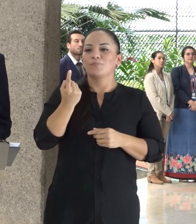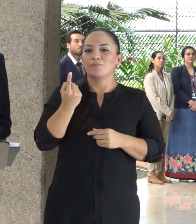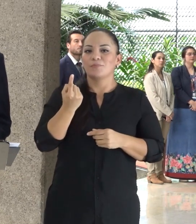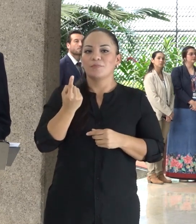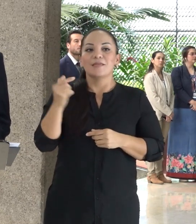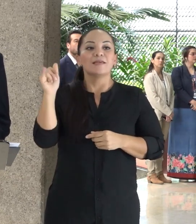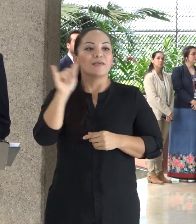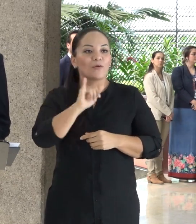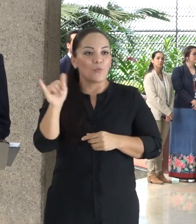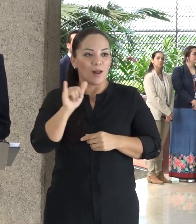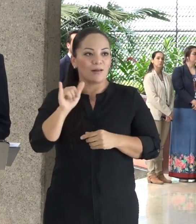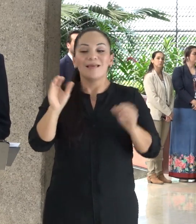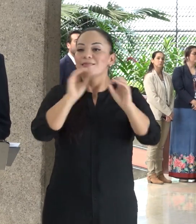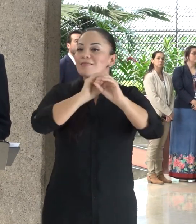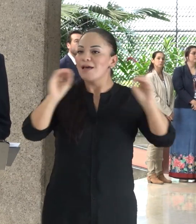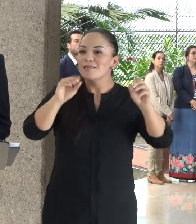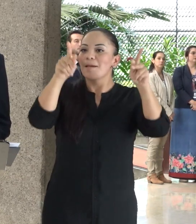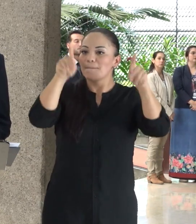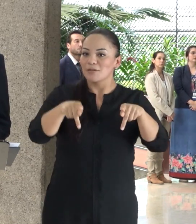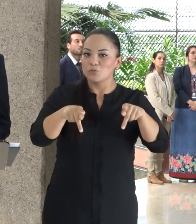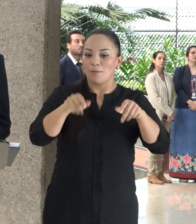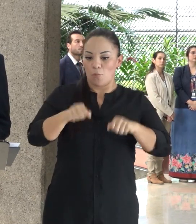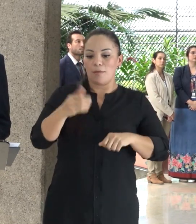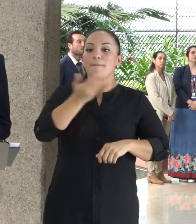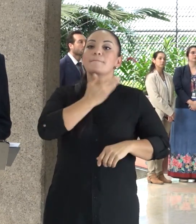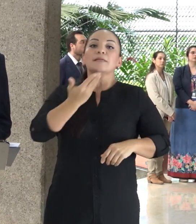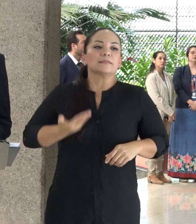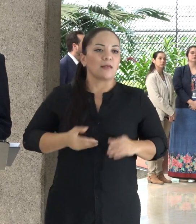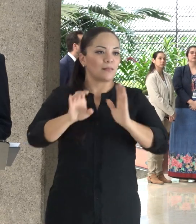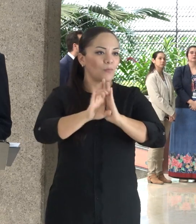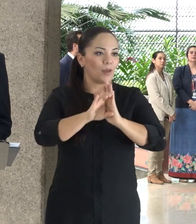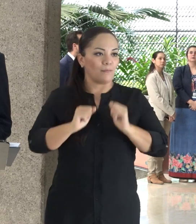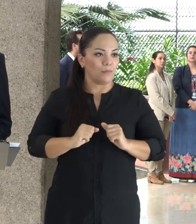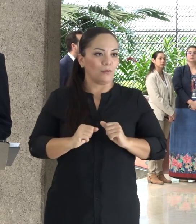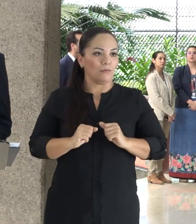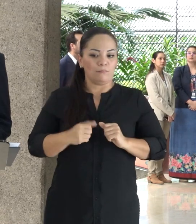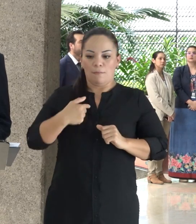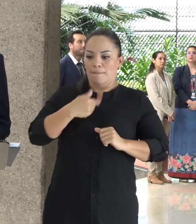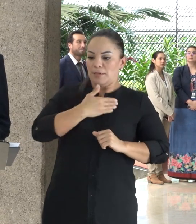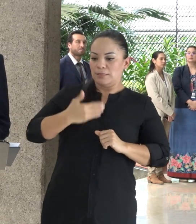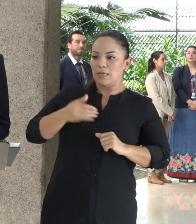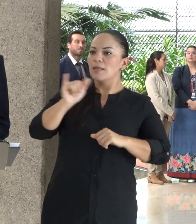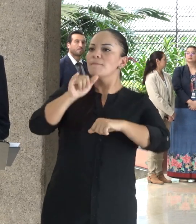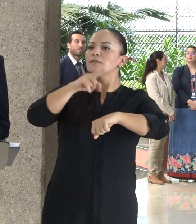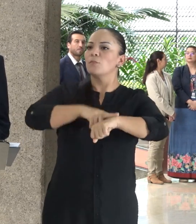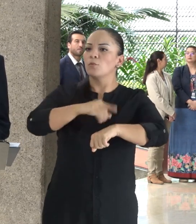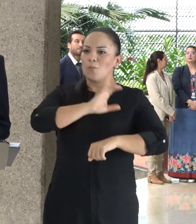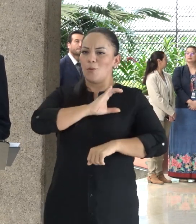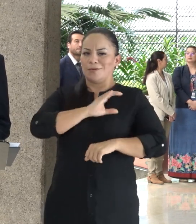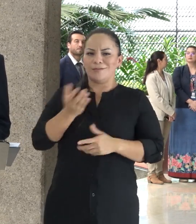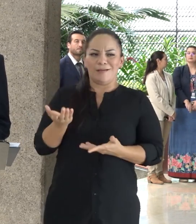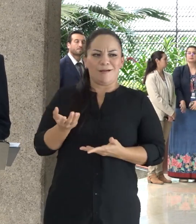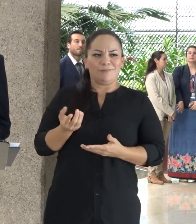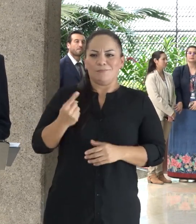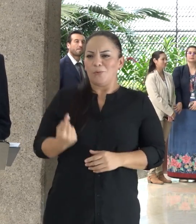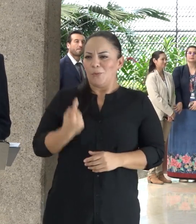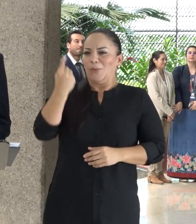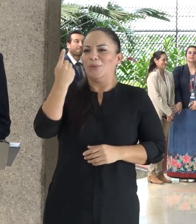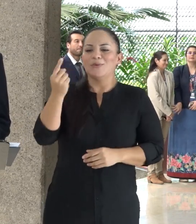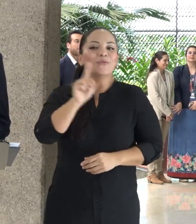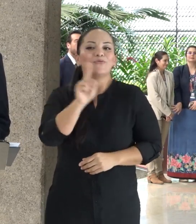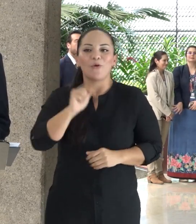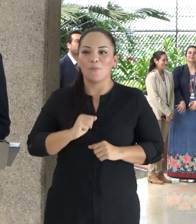lógica, nadie puede ser presidente, por ejemplo, y ser policía al mismo tiempo. Ambos,